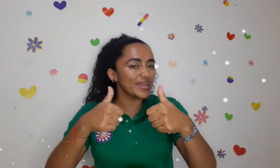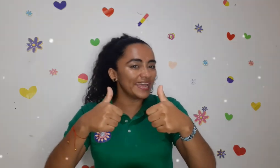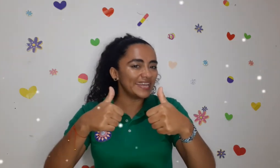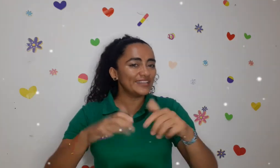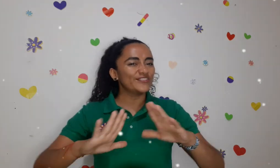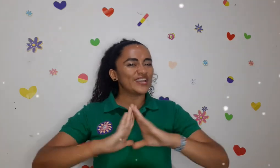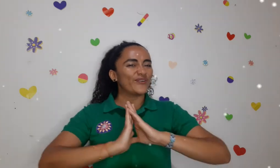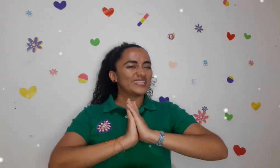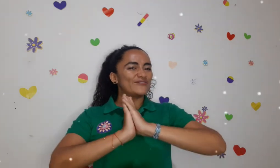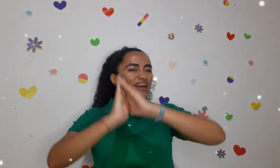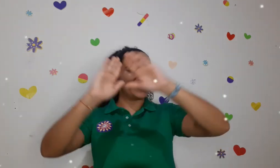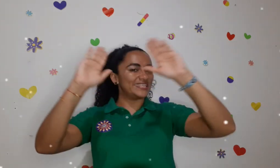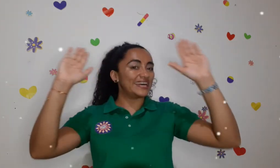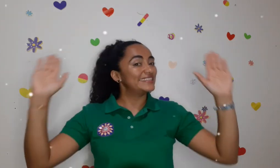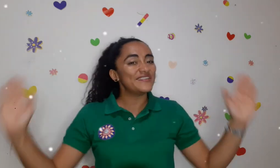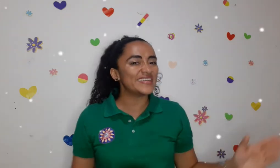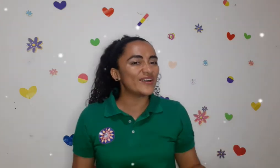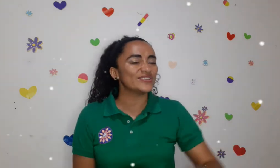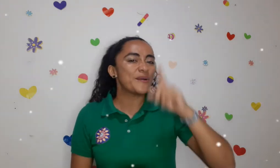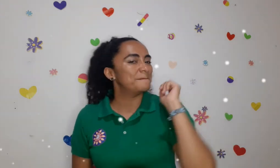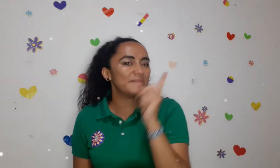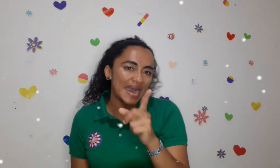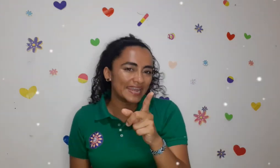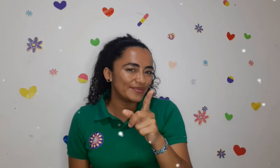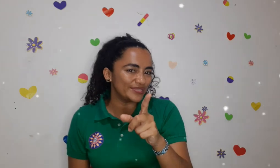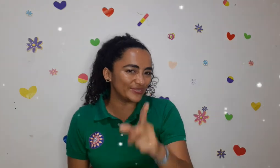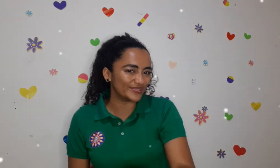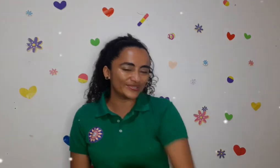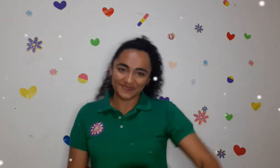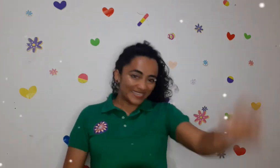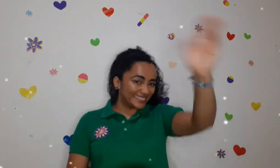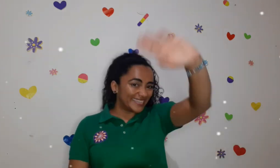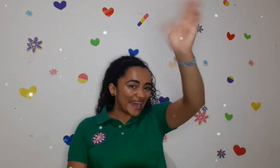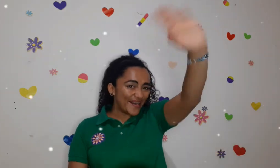genial donde encuentran una variedad de videos maravillosos. ¡Chao!